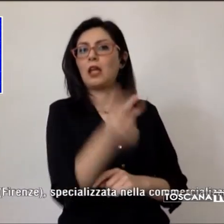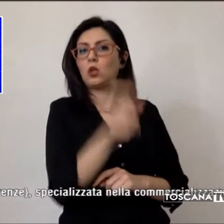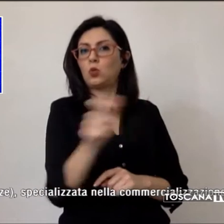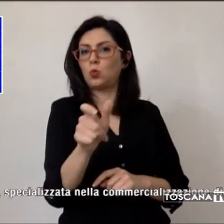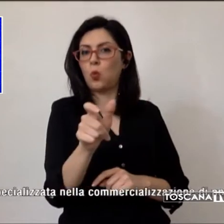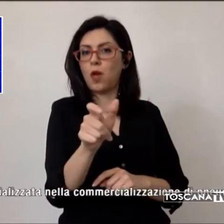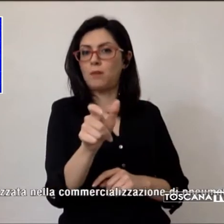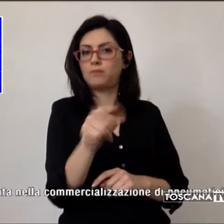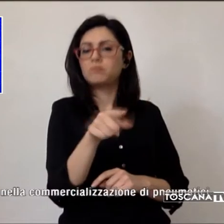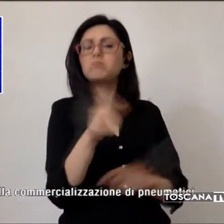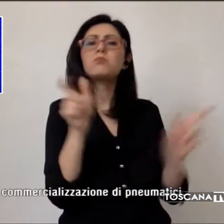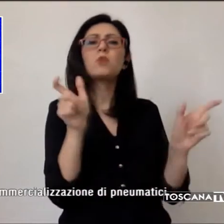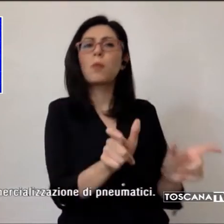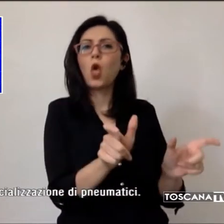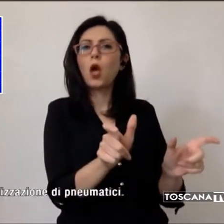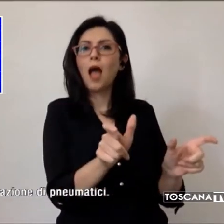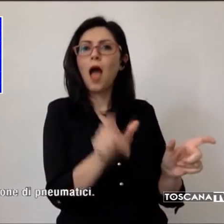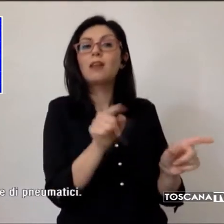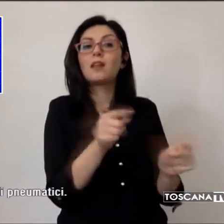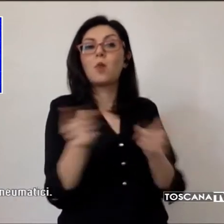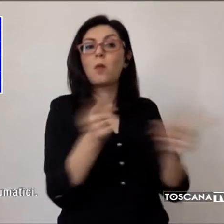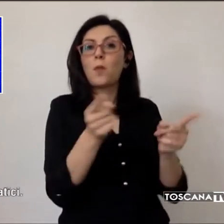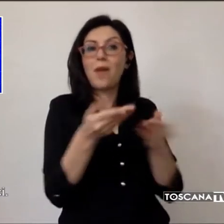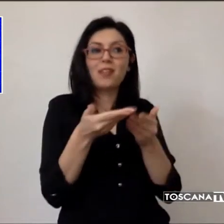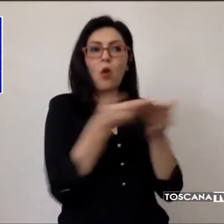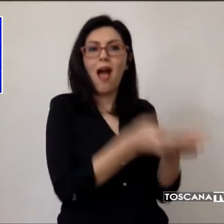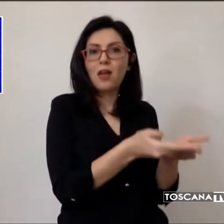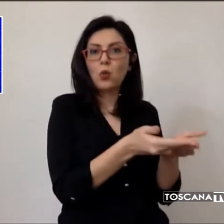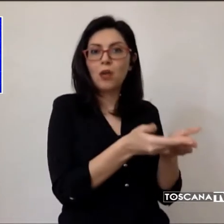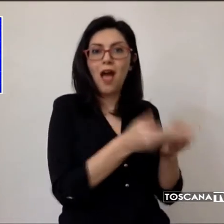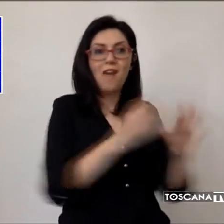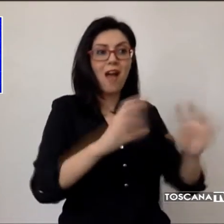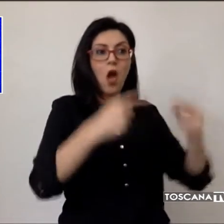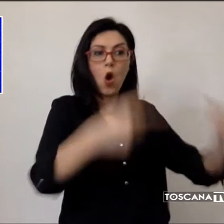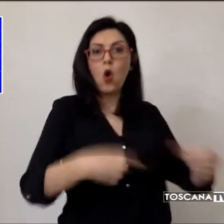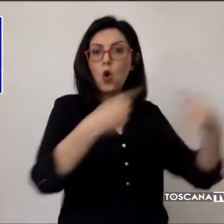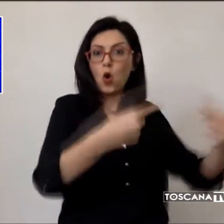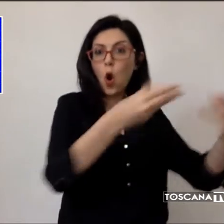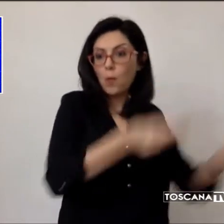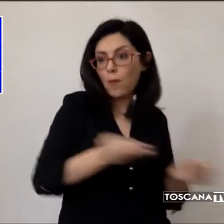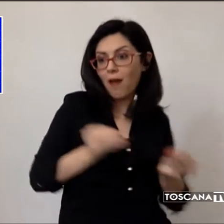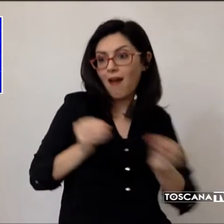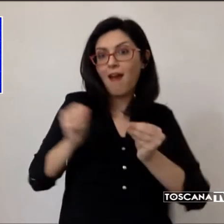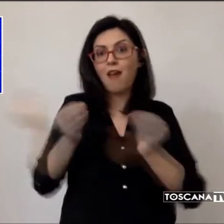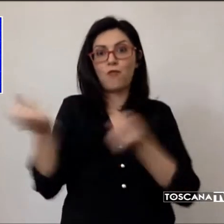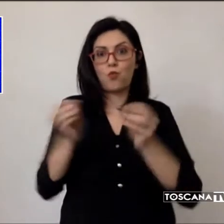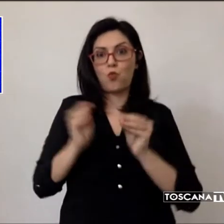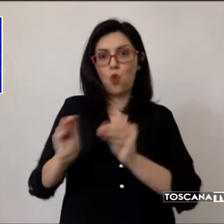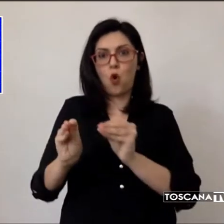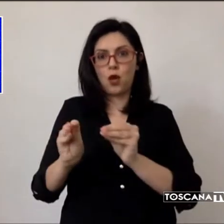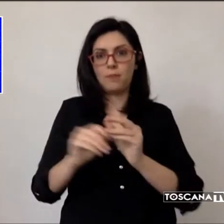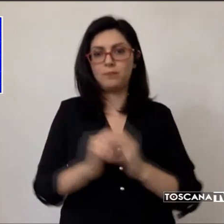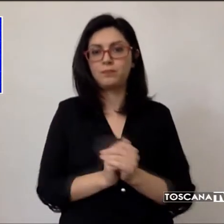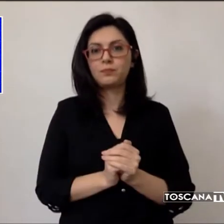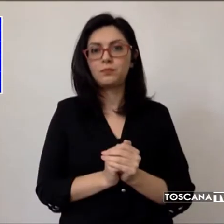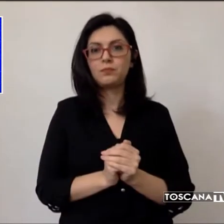mentre lo aiutavano a scaricare le gomme dal tir e a caricarli su un furgone. Il 44enne